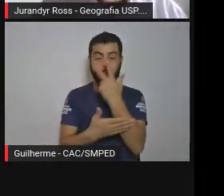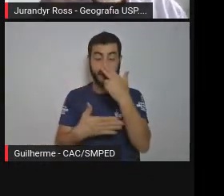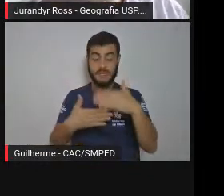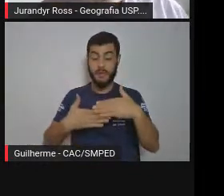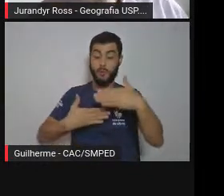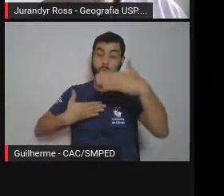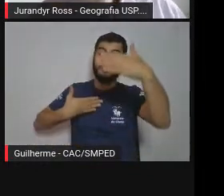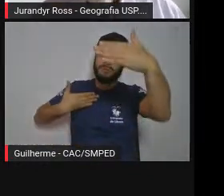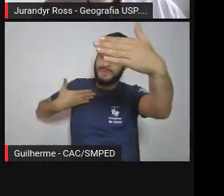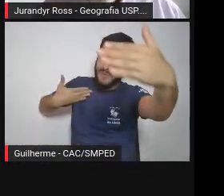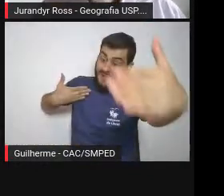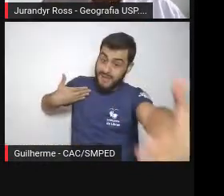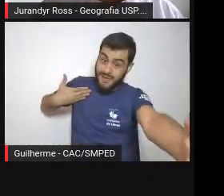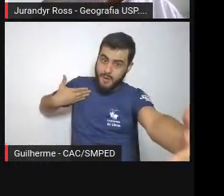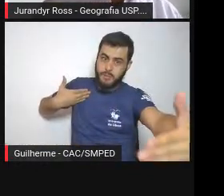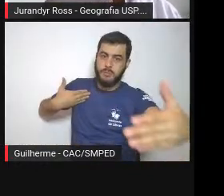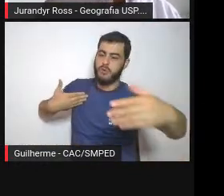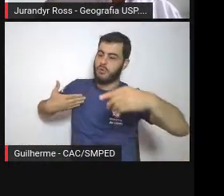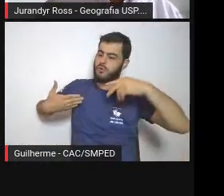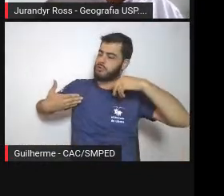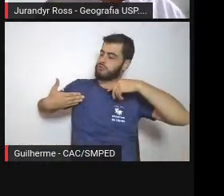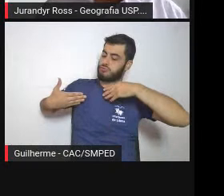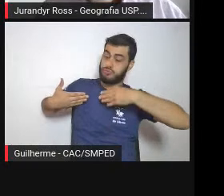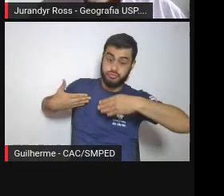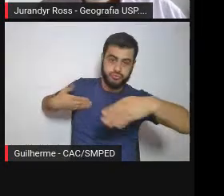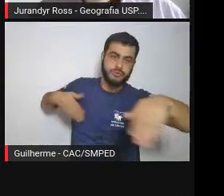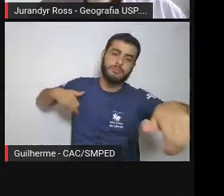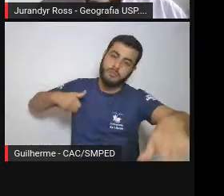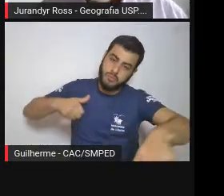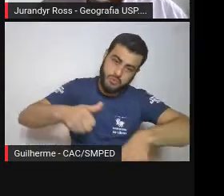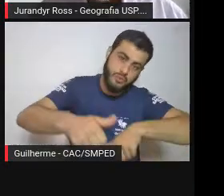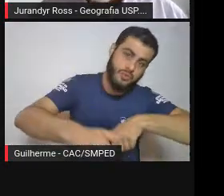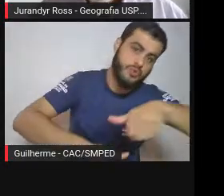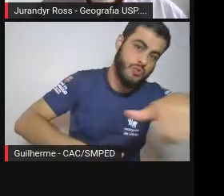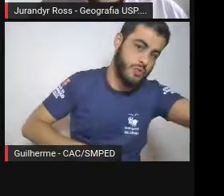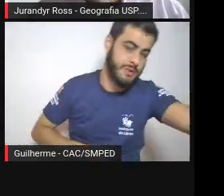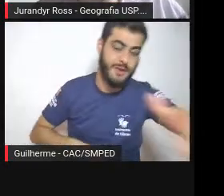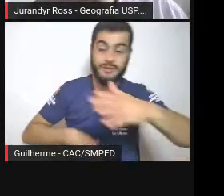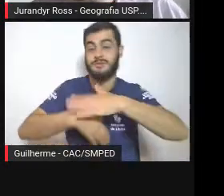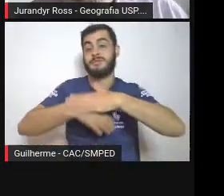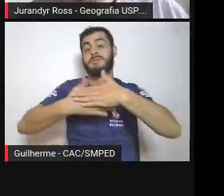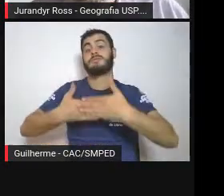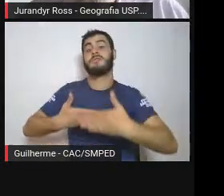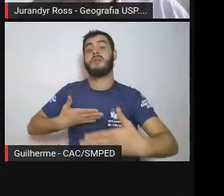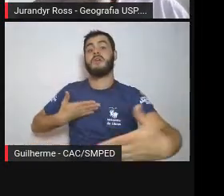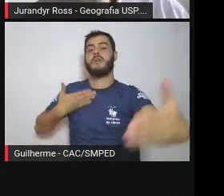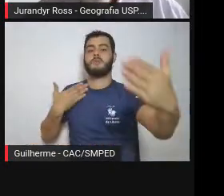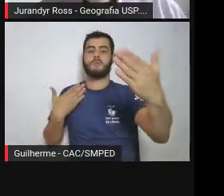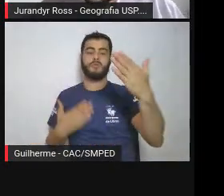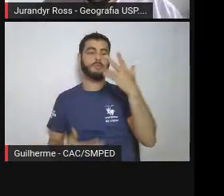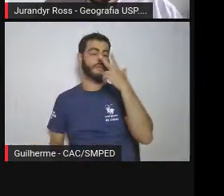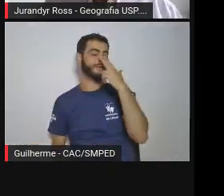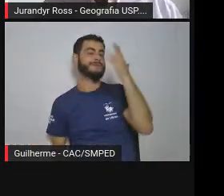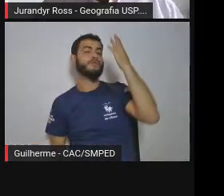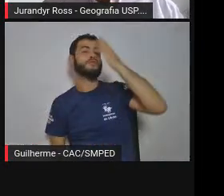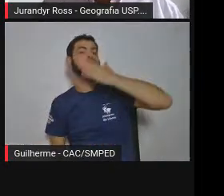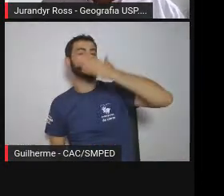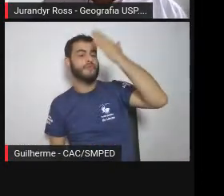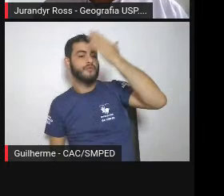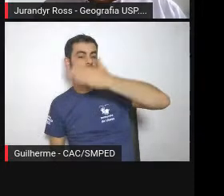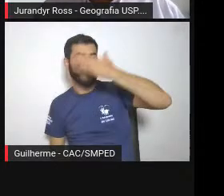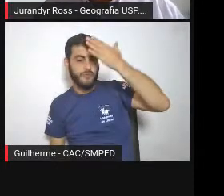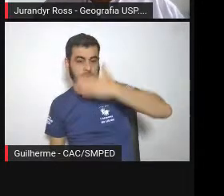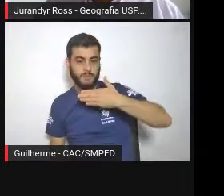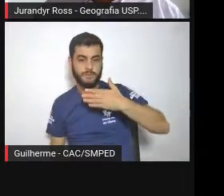E são invisíveis. Ah, mas a gente às vezes vê uma enxurrada carregando sedimentagem. Isso sim, isso é visível.